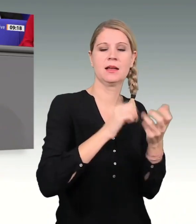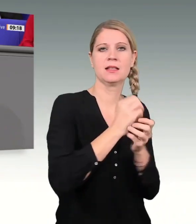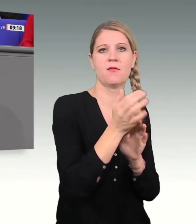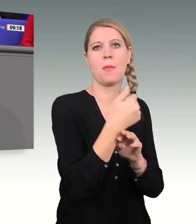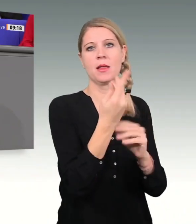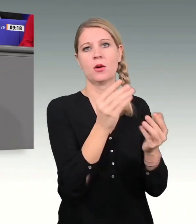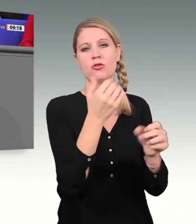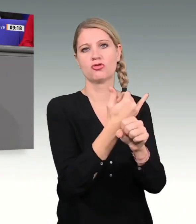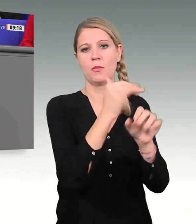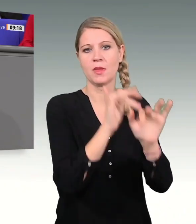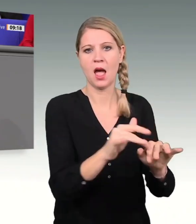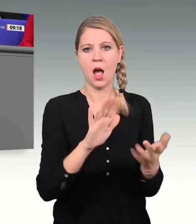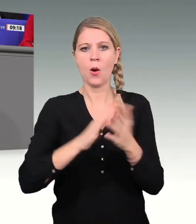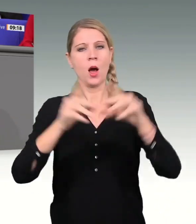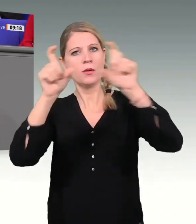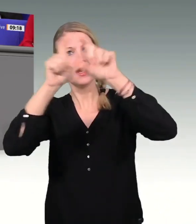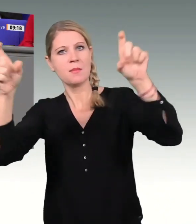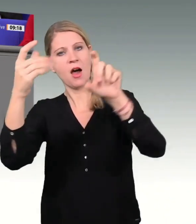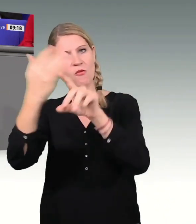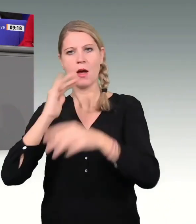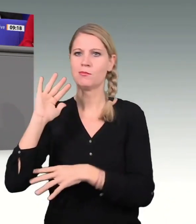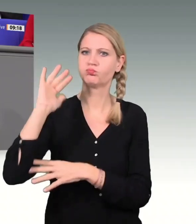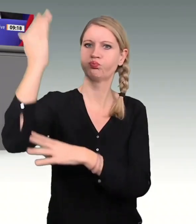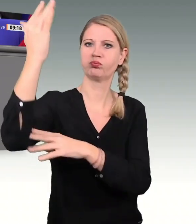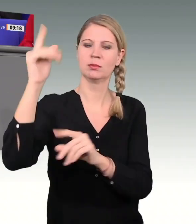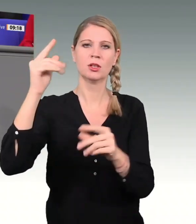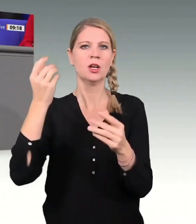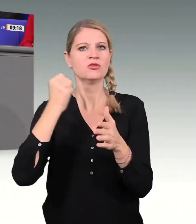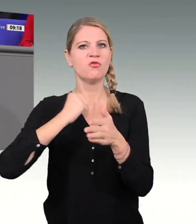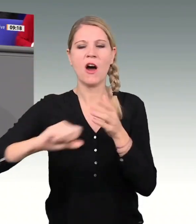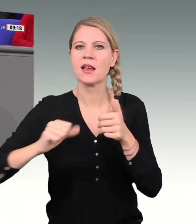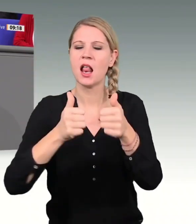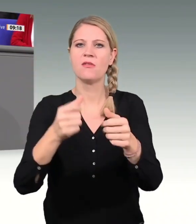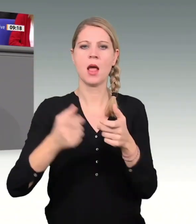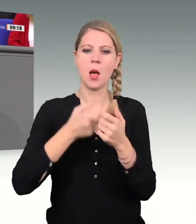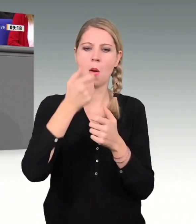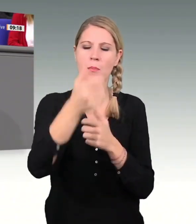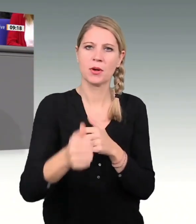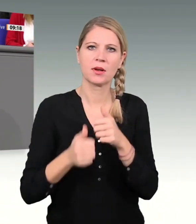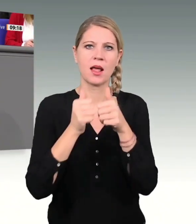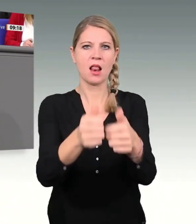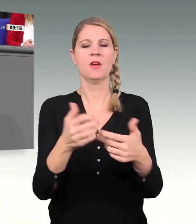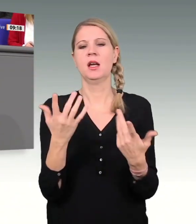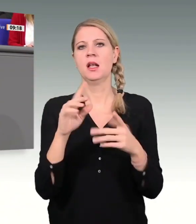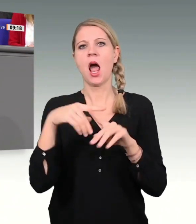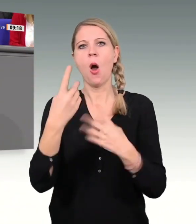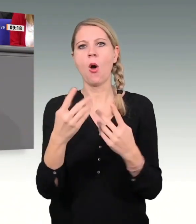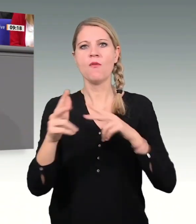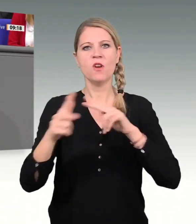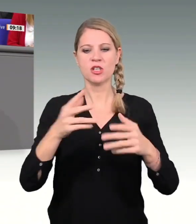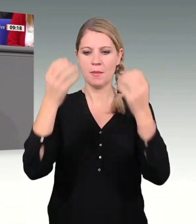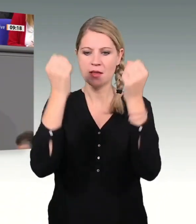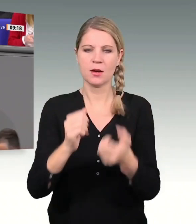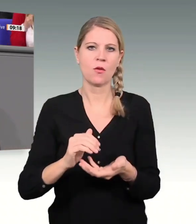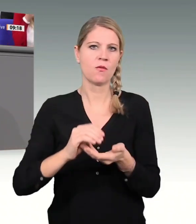Krise erfolgreich waren, damit sie durch Soforthilfe, durch Brückenhilfe, durch den Wirtschaftsstabilisierungsfonds auch nach der Krise erfolgreich sein können.